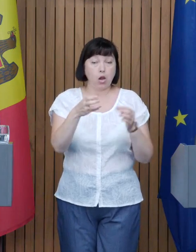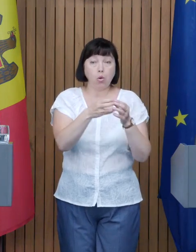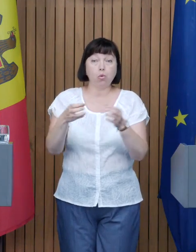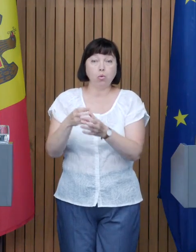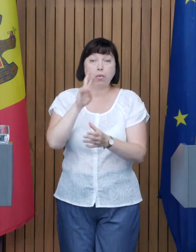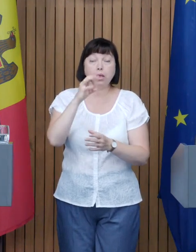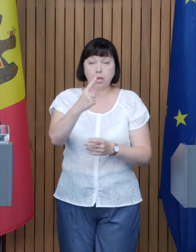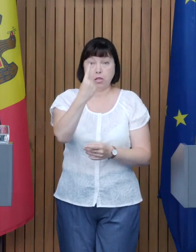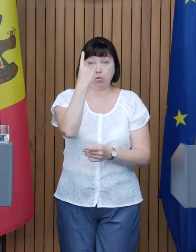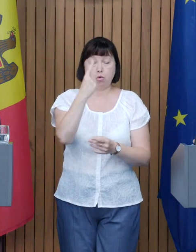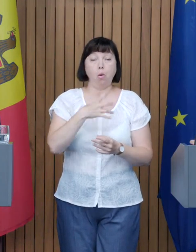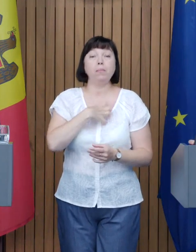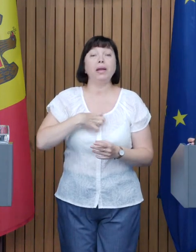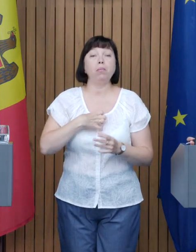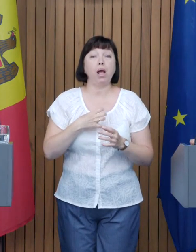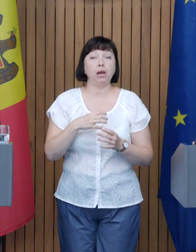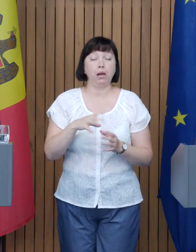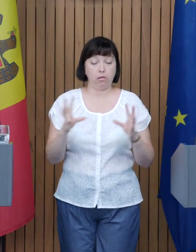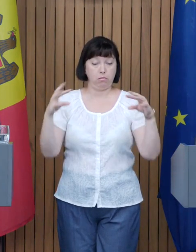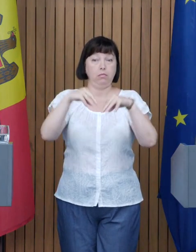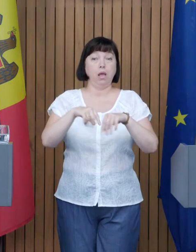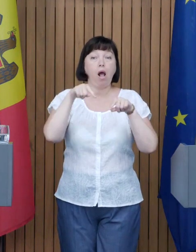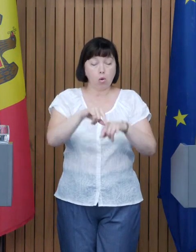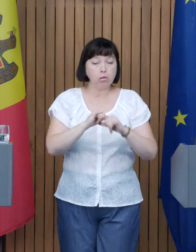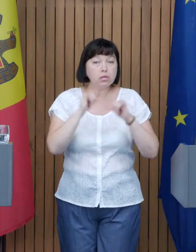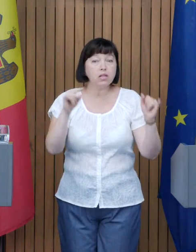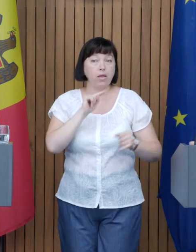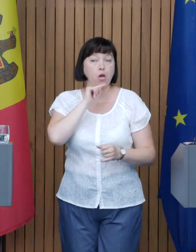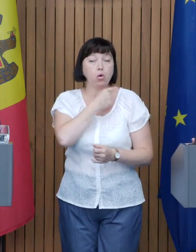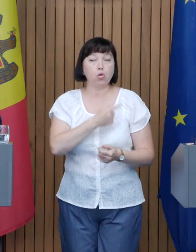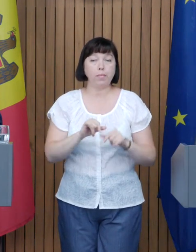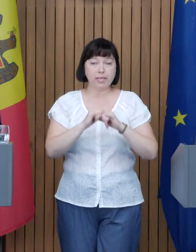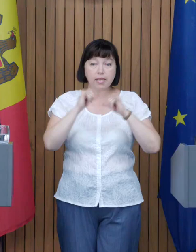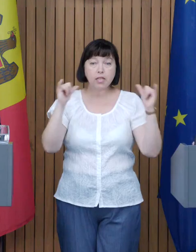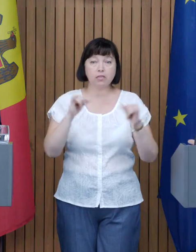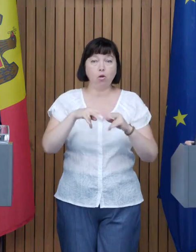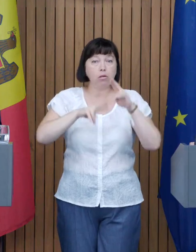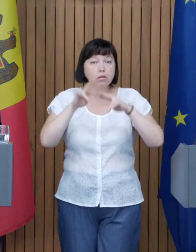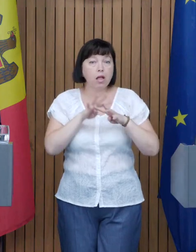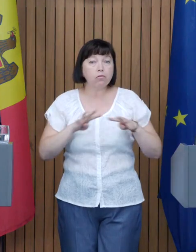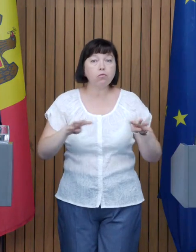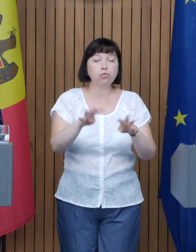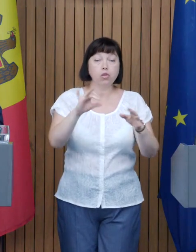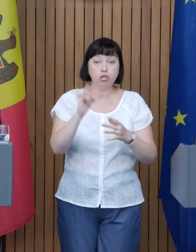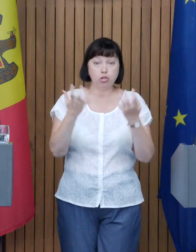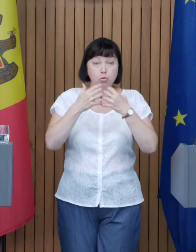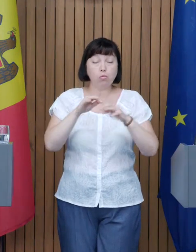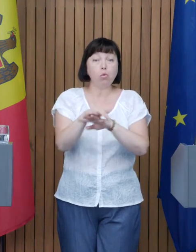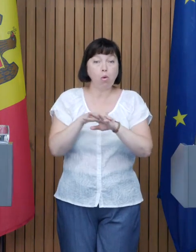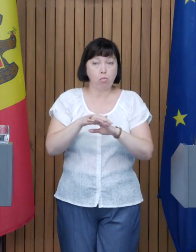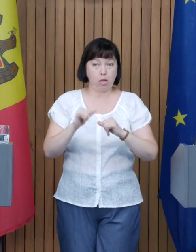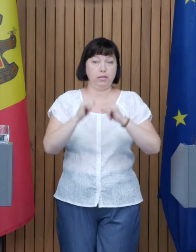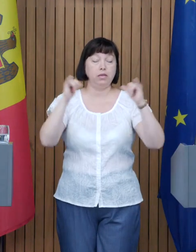creșe într-o primărie care, vedem, se dezvoltă economic, se dezvoltă infrastructura și numărul de populație crește